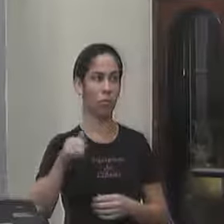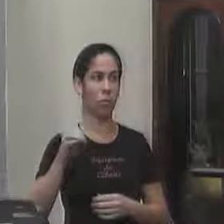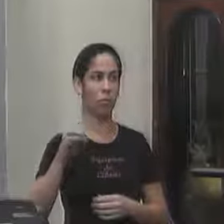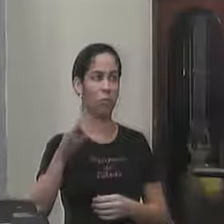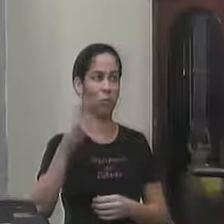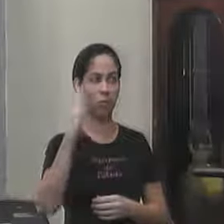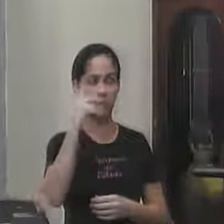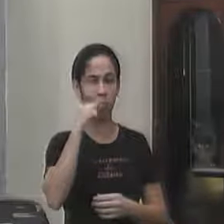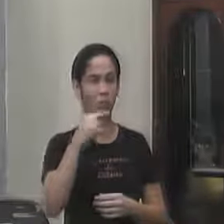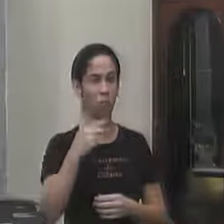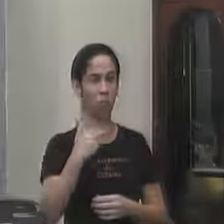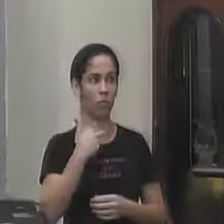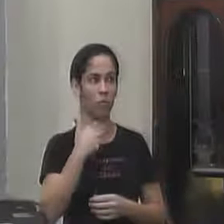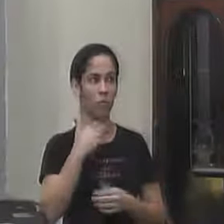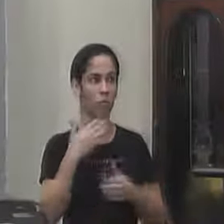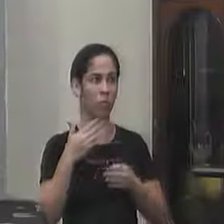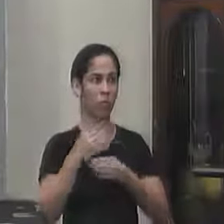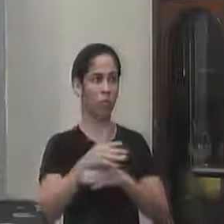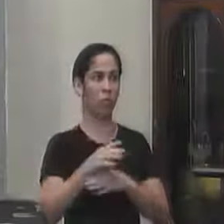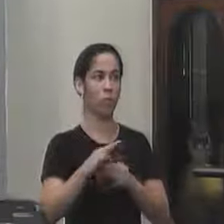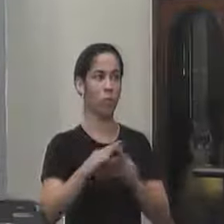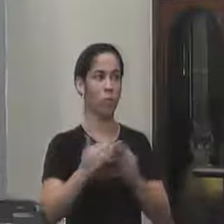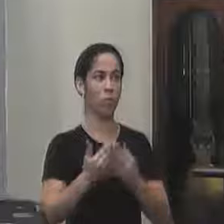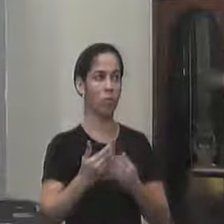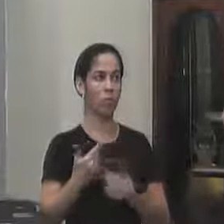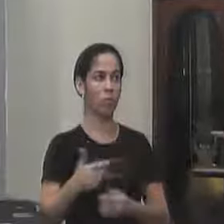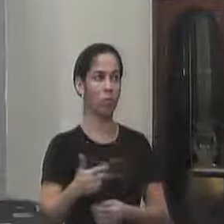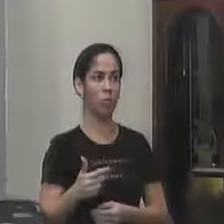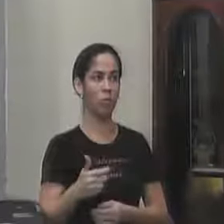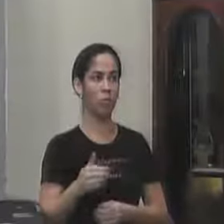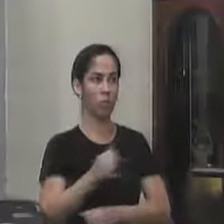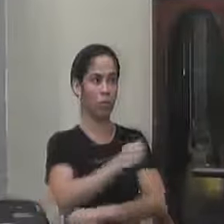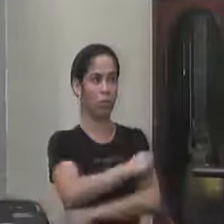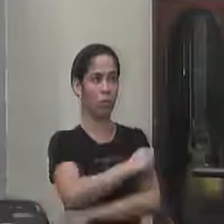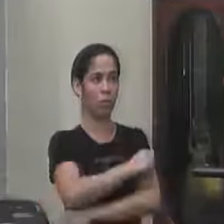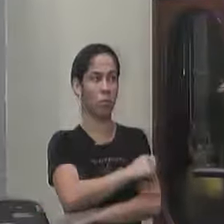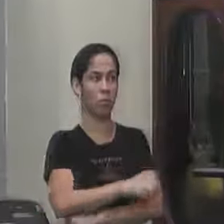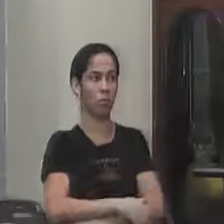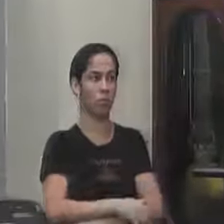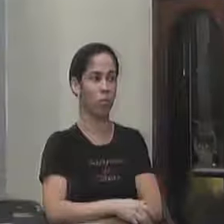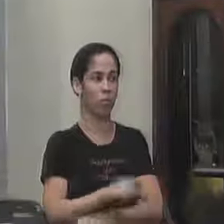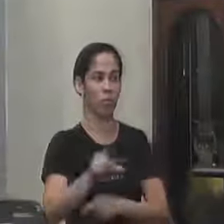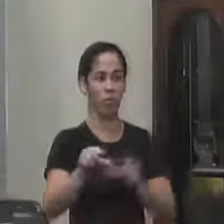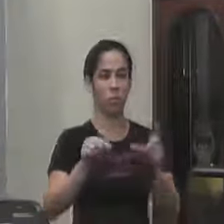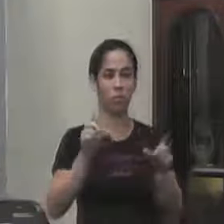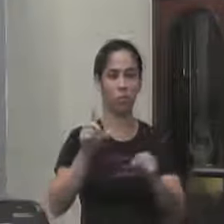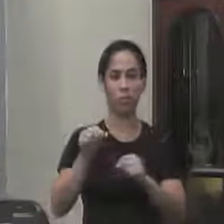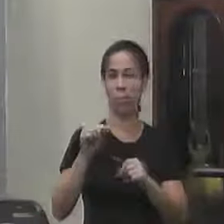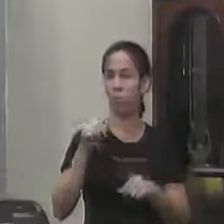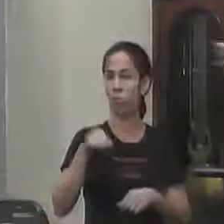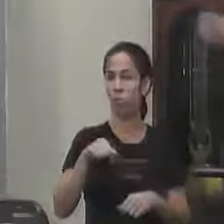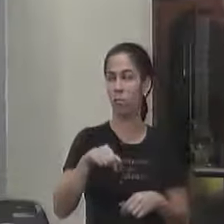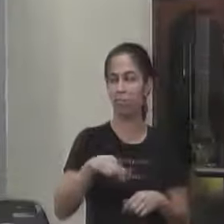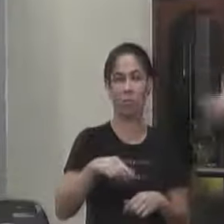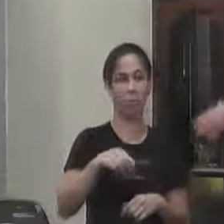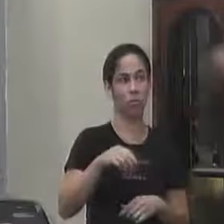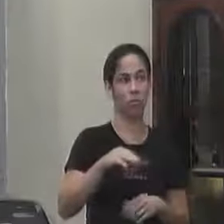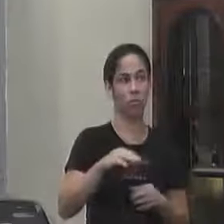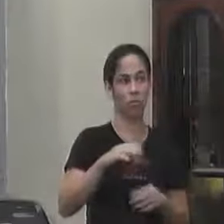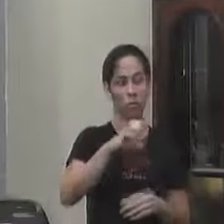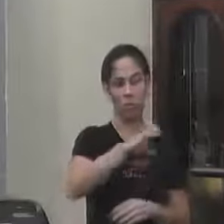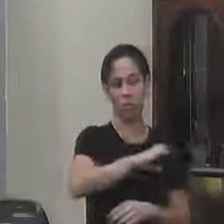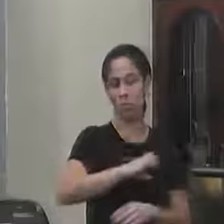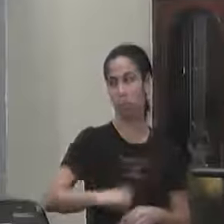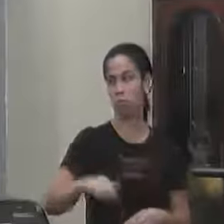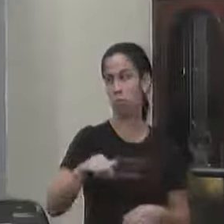nós não pudemos abrir uma determinada turma porque não tínhamos aluno eles optaram em vir para a escola do estado